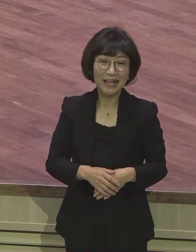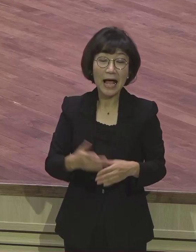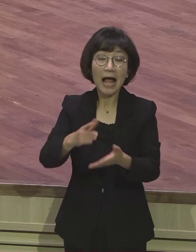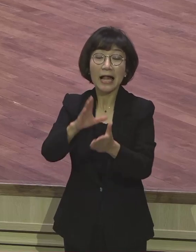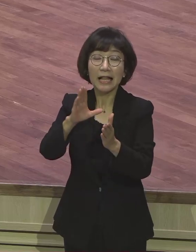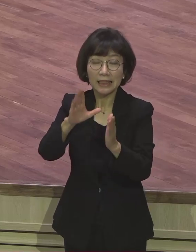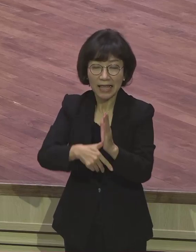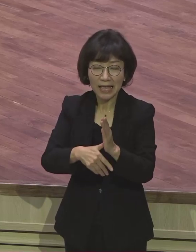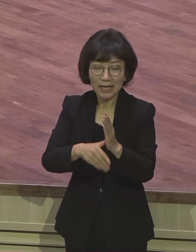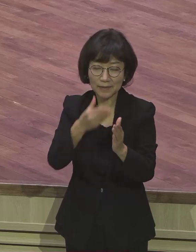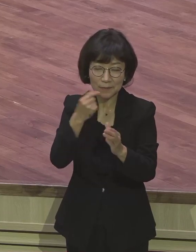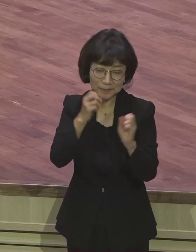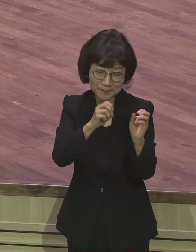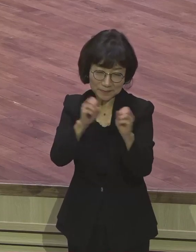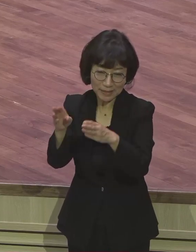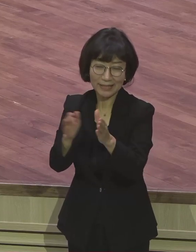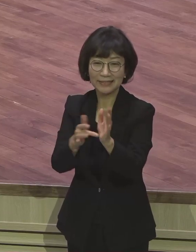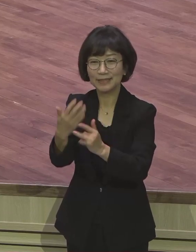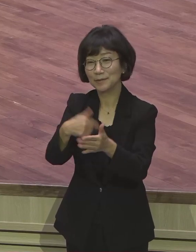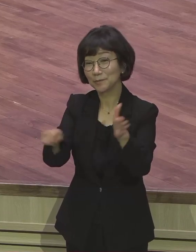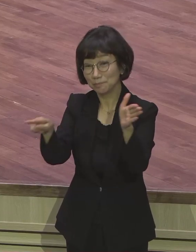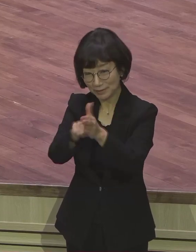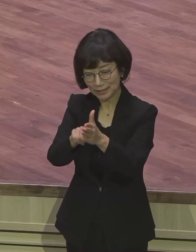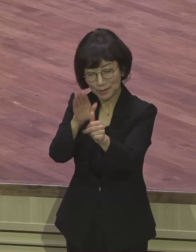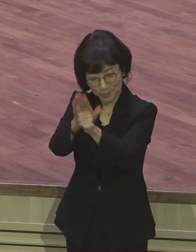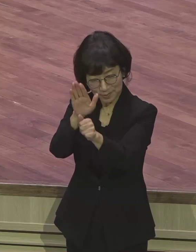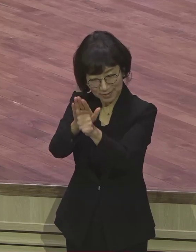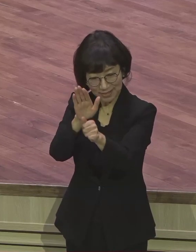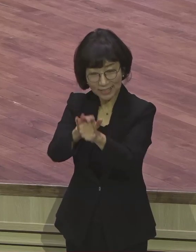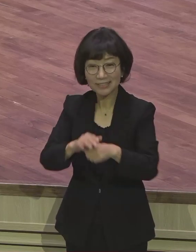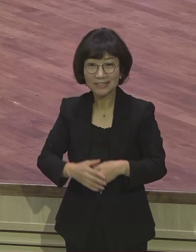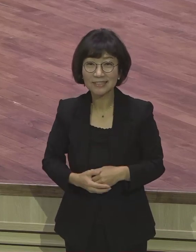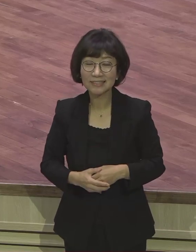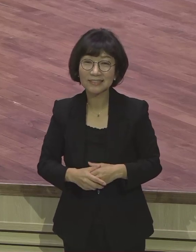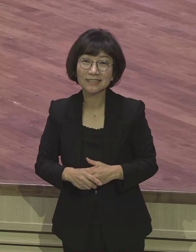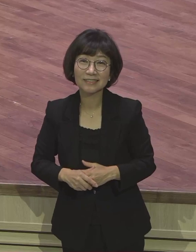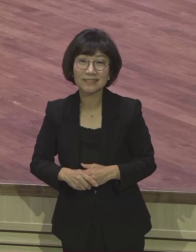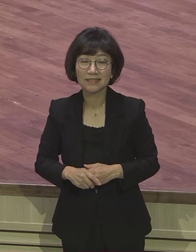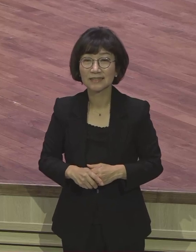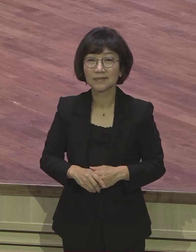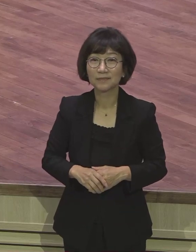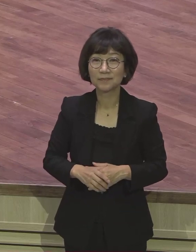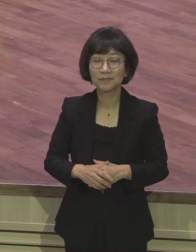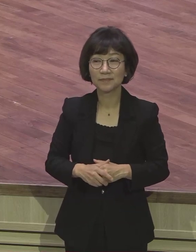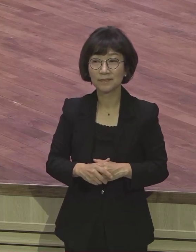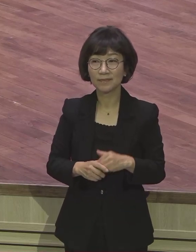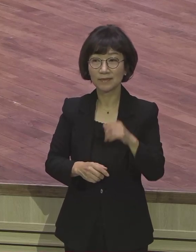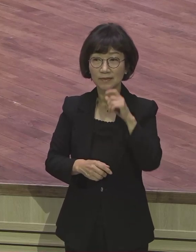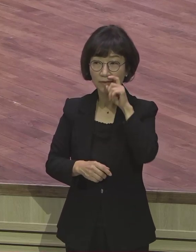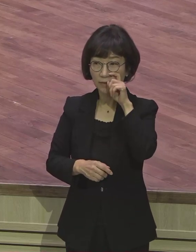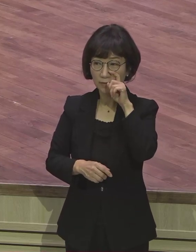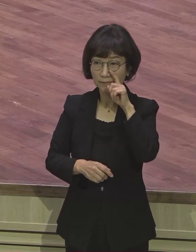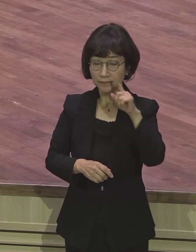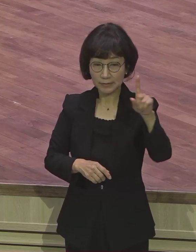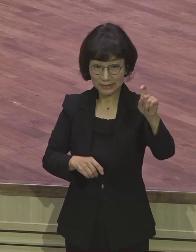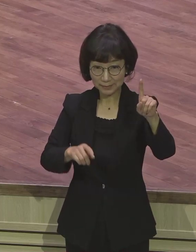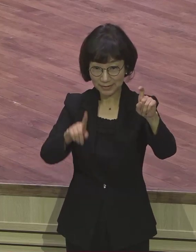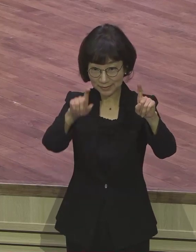이번 금요일에 와보세요 재밌습니다 모든 기관들 나와서 발표하는데 1등한다 그게 목표가 아니잖아요 그걸